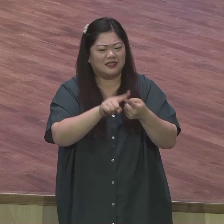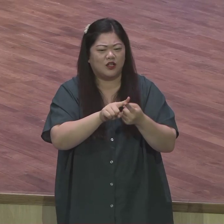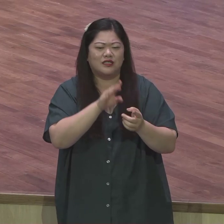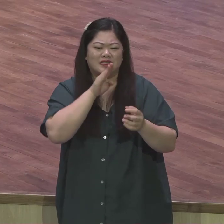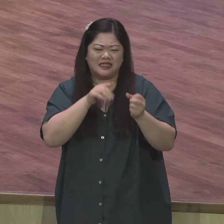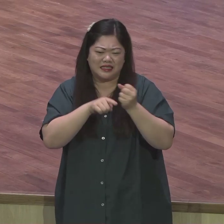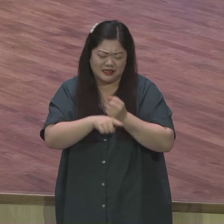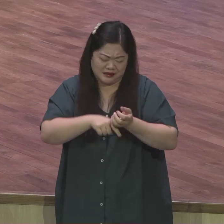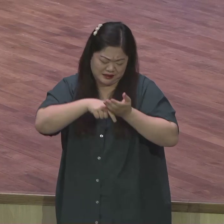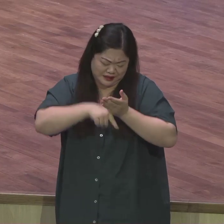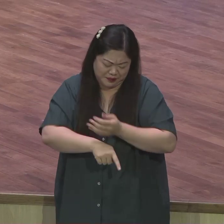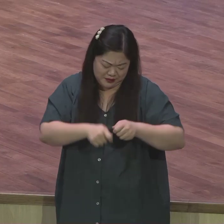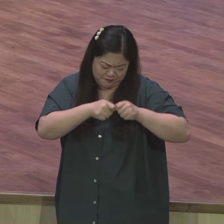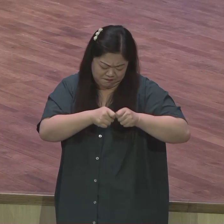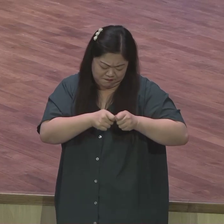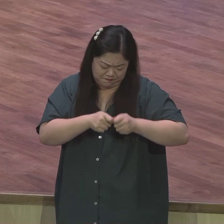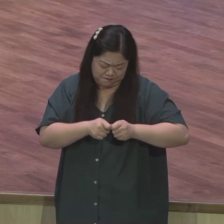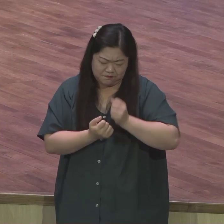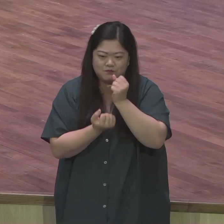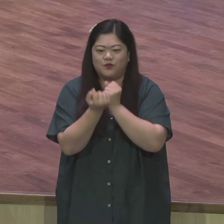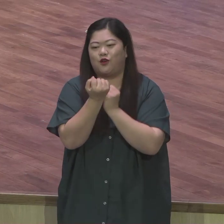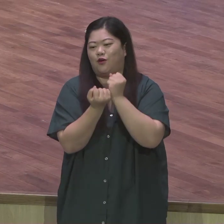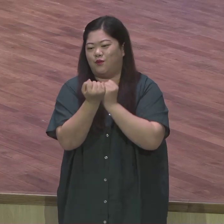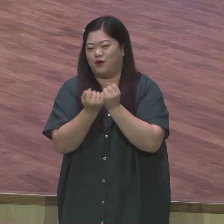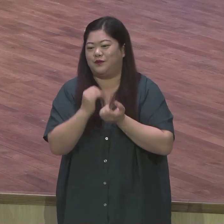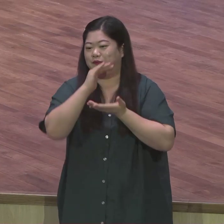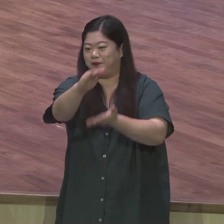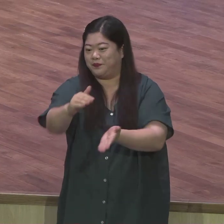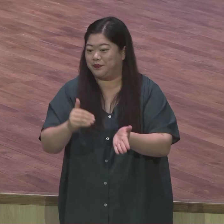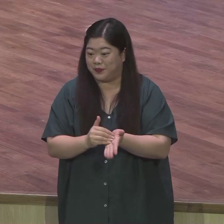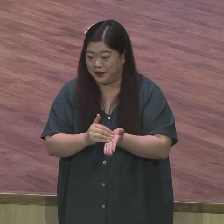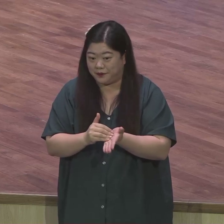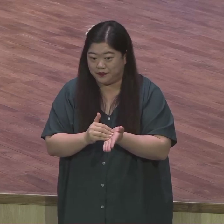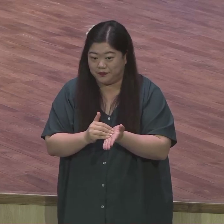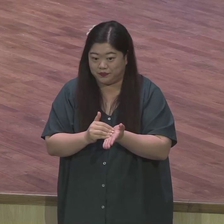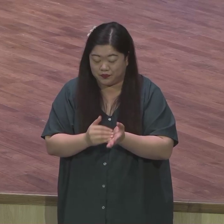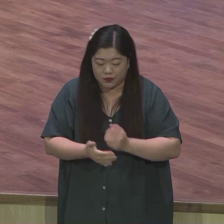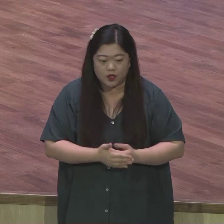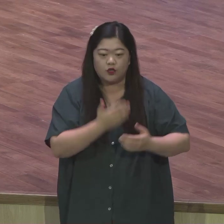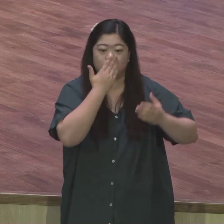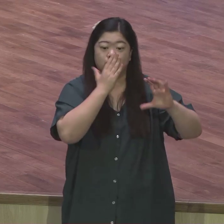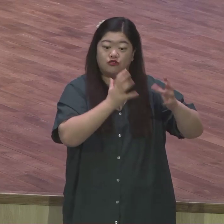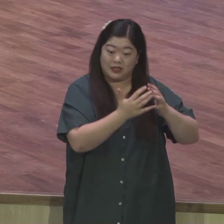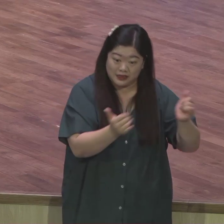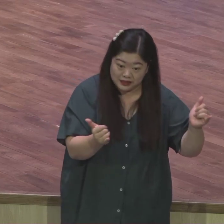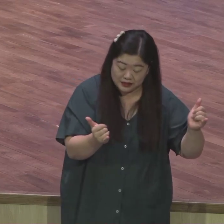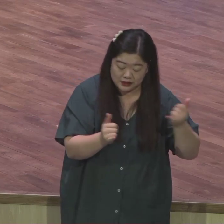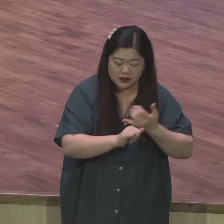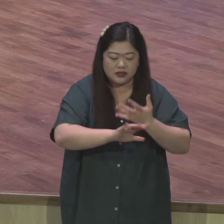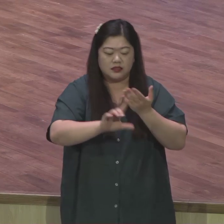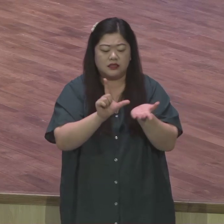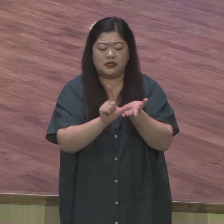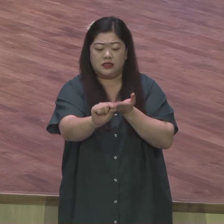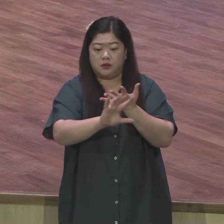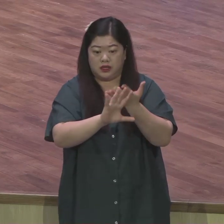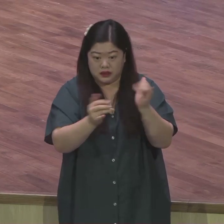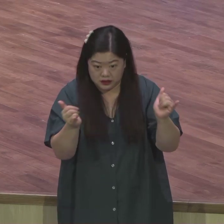반복적으로 설명을 했습니다 유대인이나 이방인이나 모두가 다 죄인이다